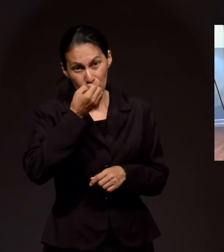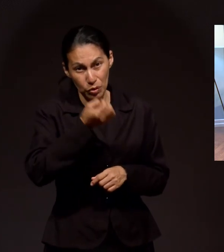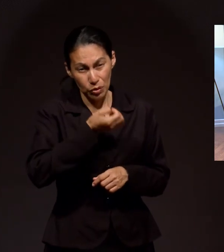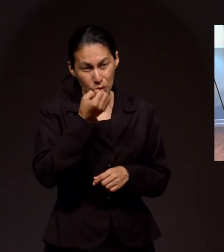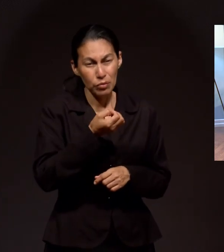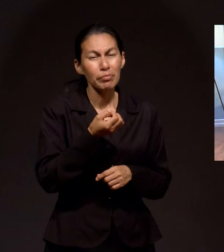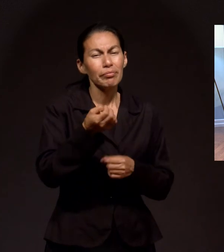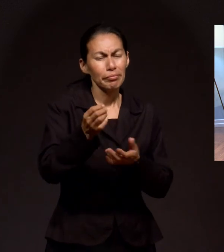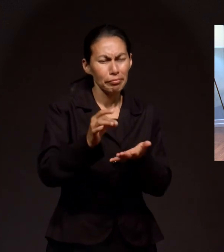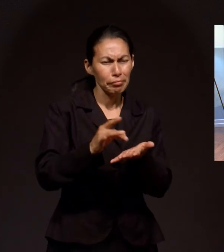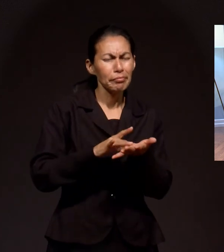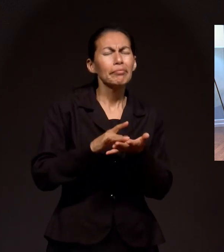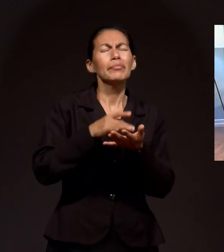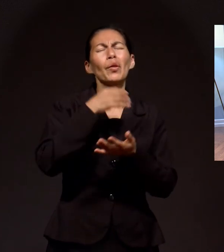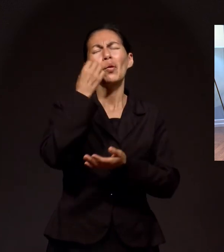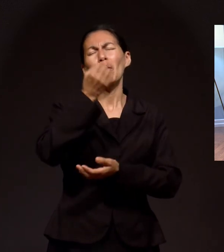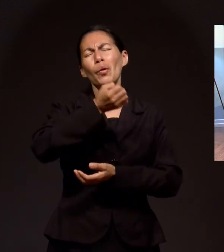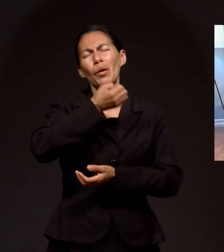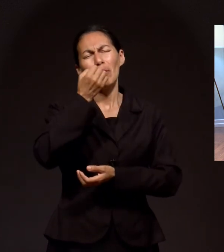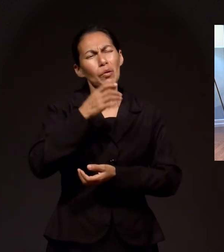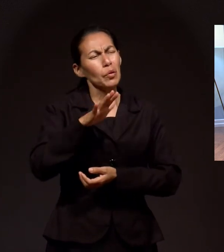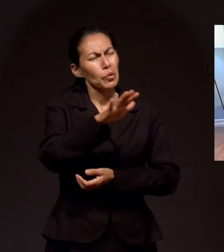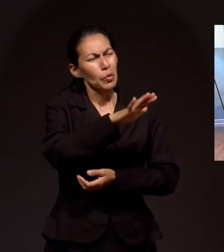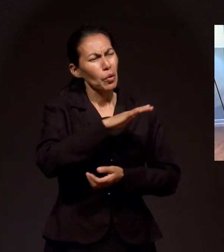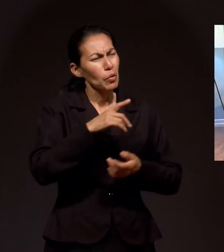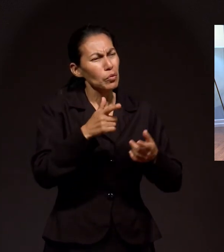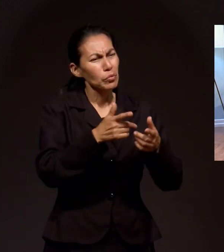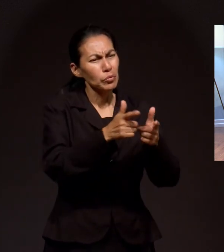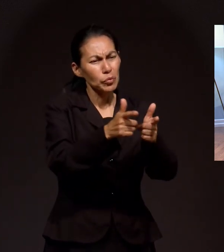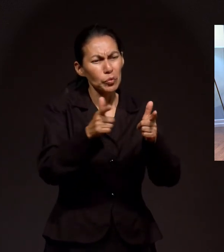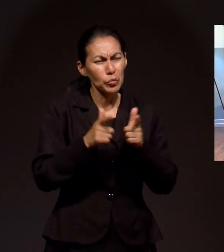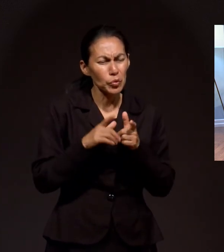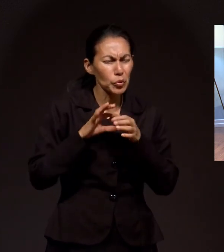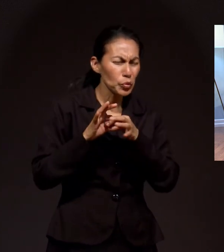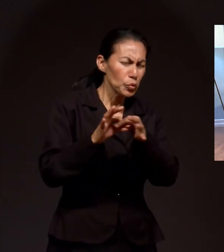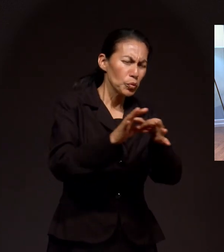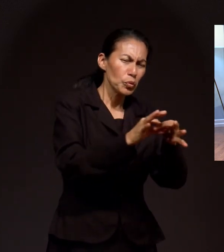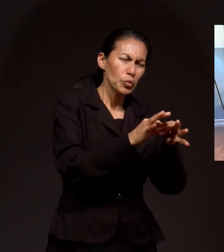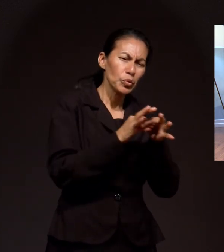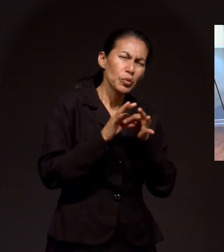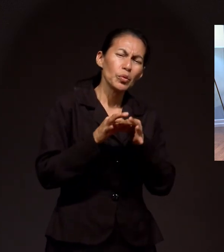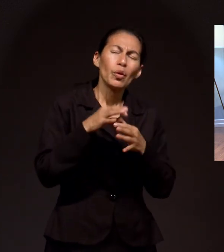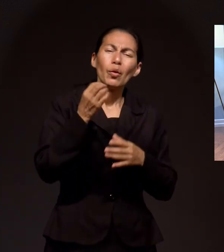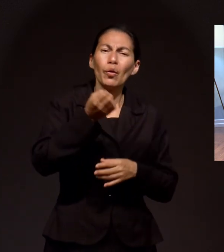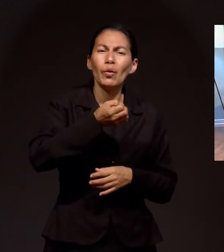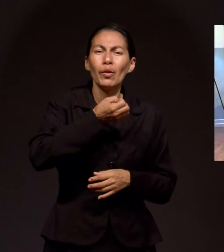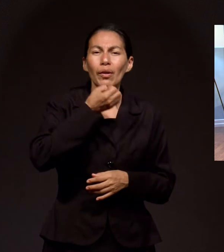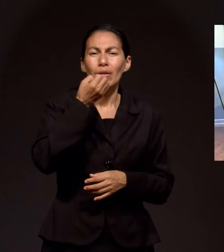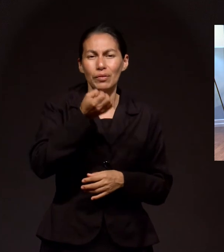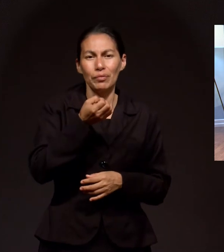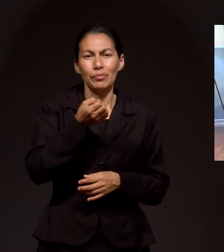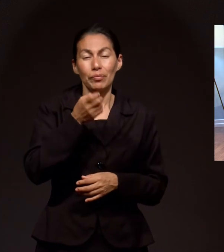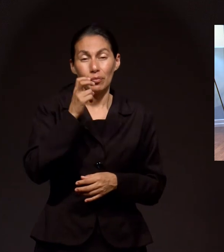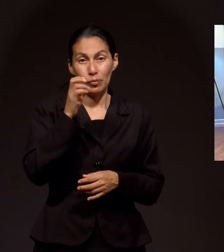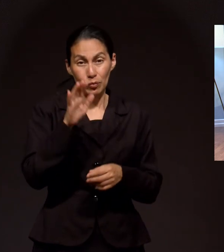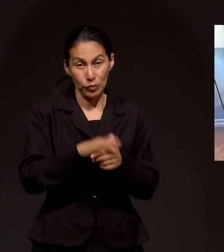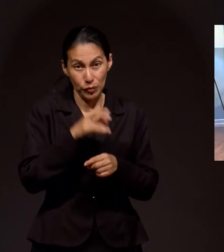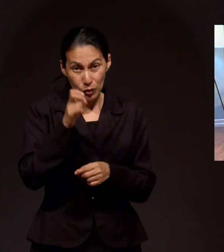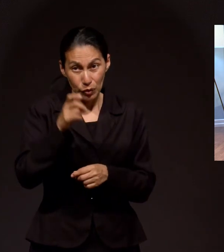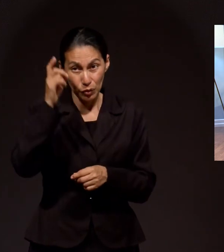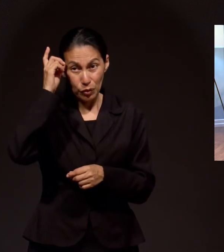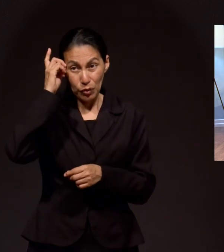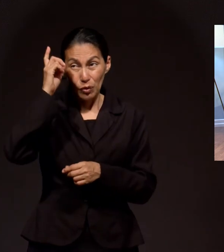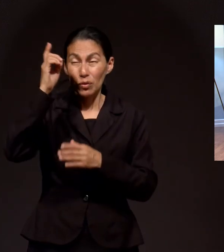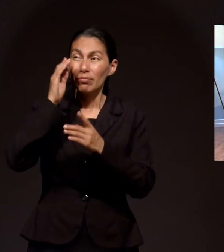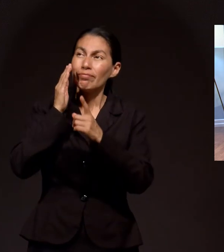en las manos de Dios también. Así que formamos una gran comunidad en oración. De tal manera que se cumpla